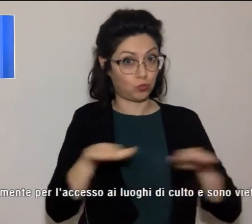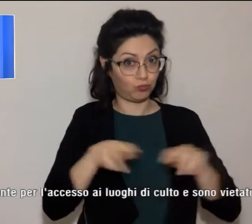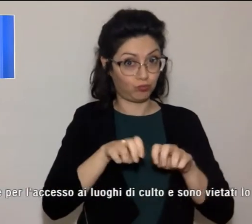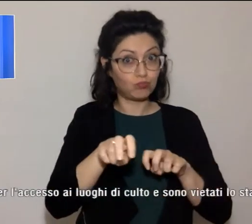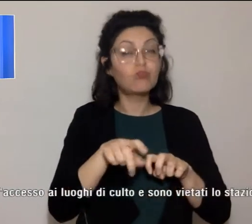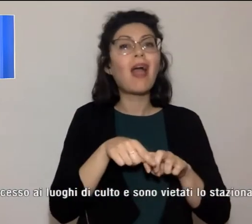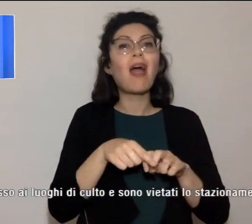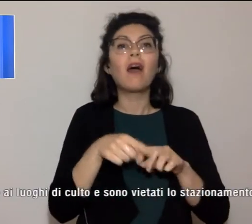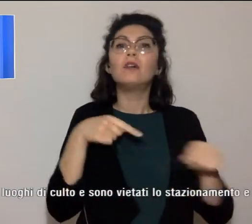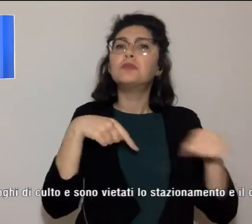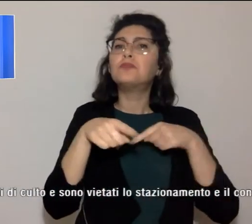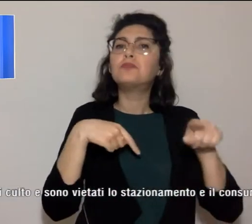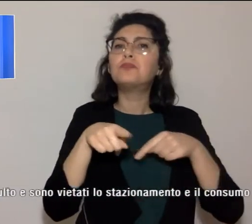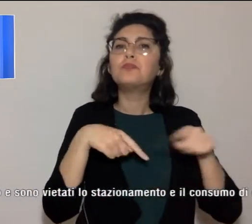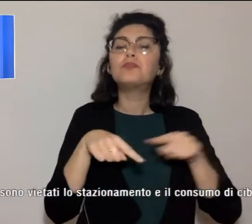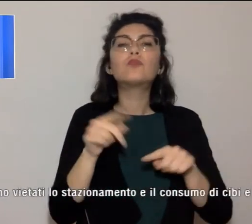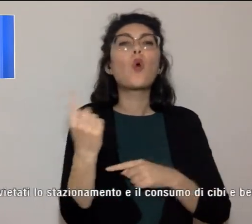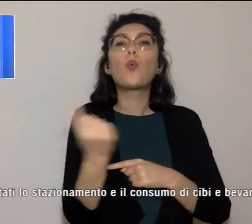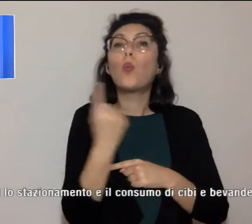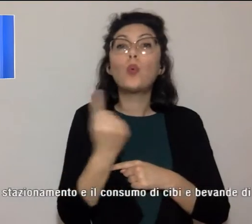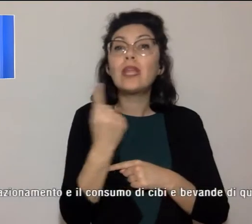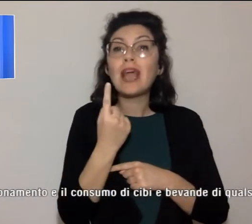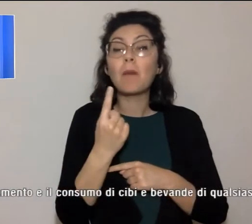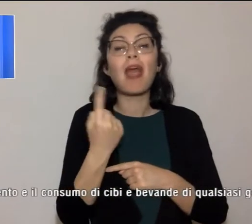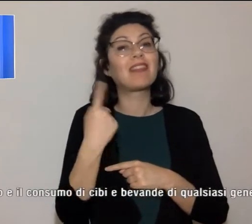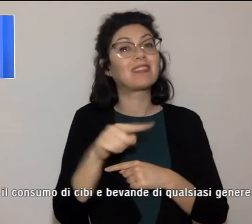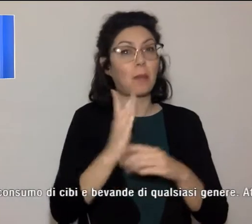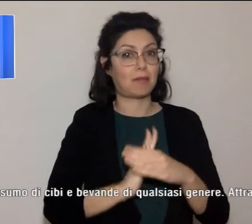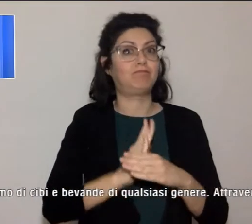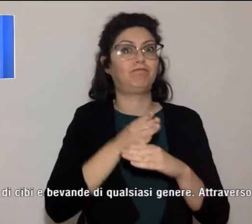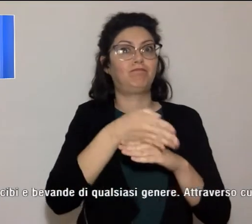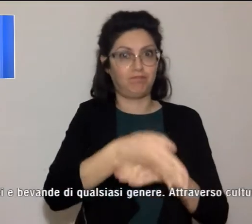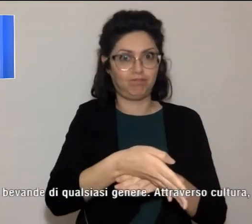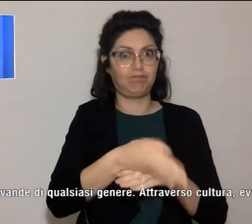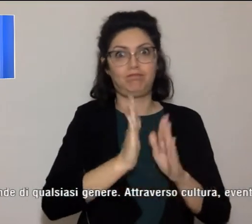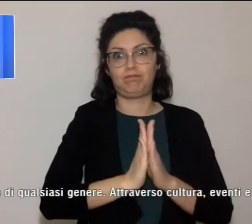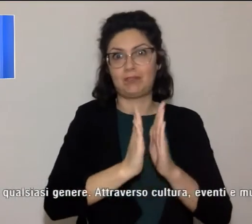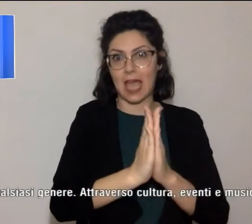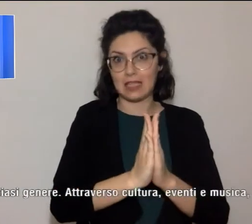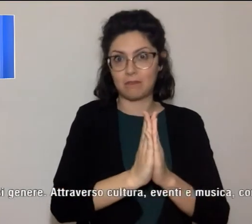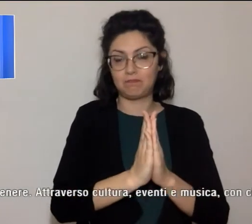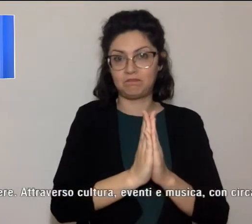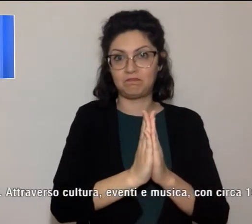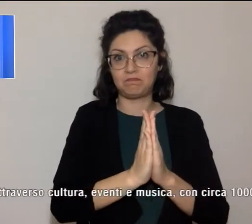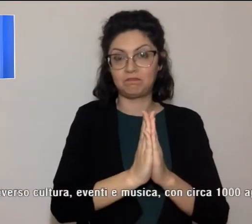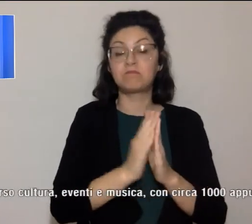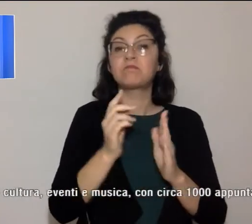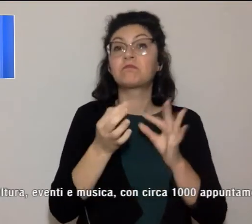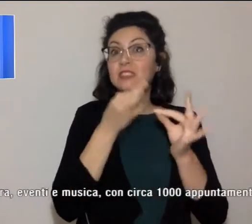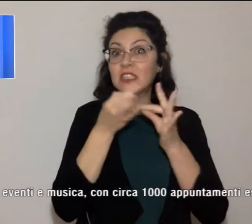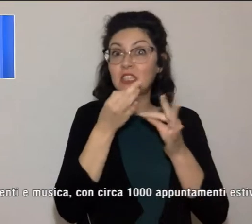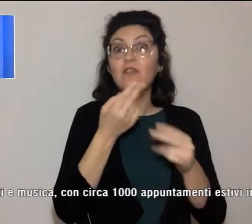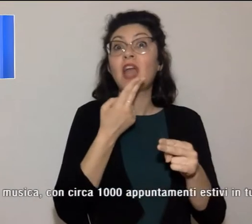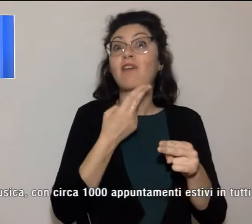consentito unicamente per l'accesso ai luoghi di culto. Sono vietati lo